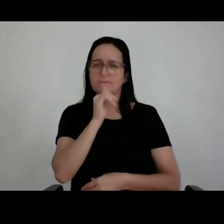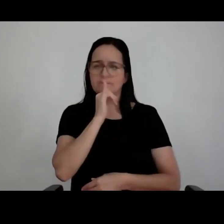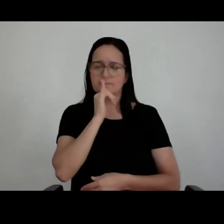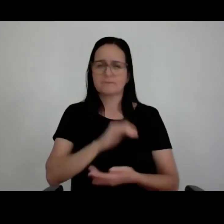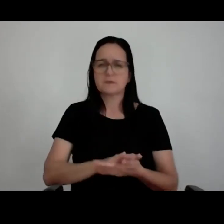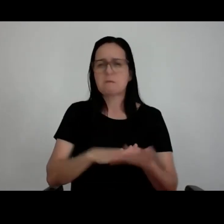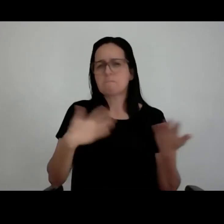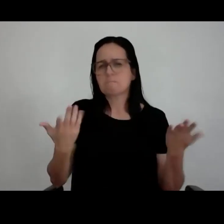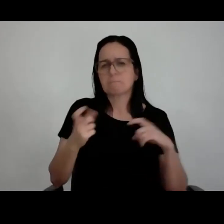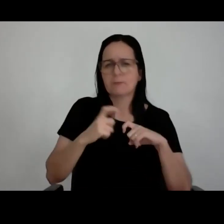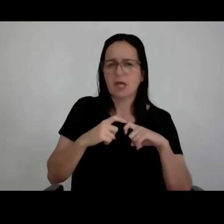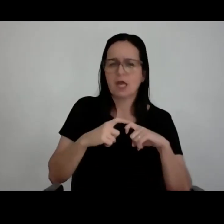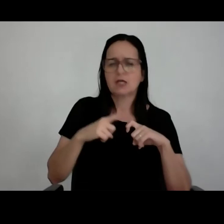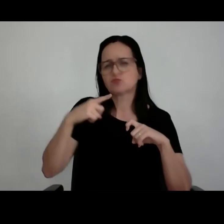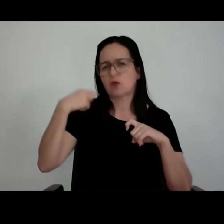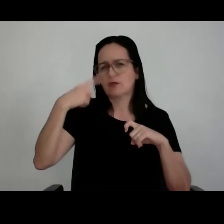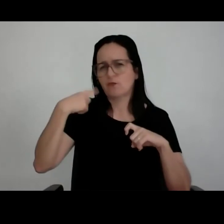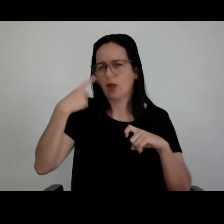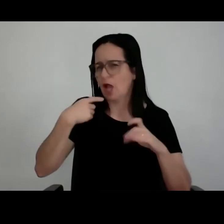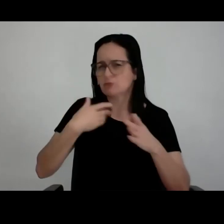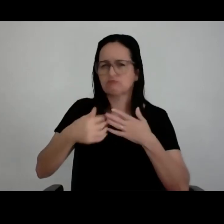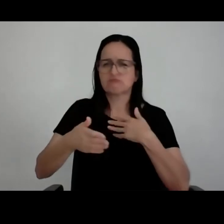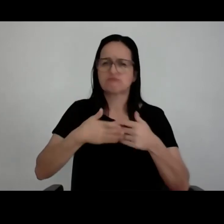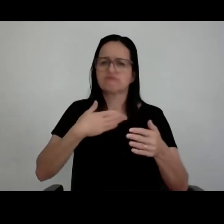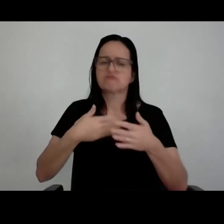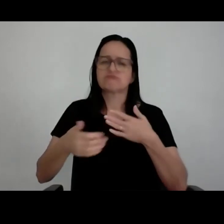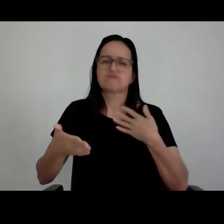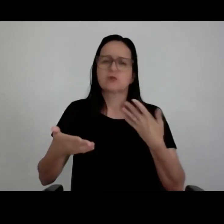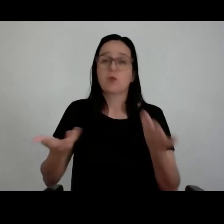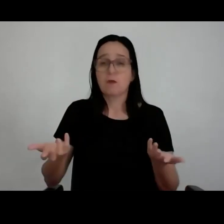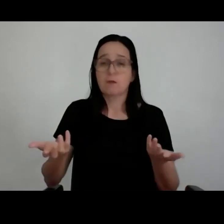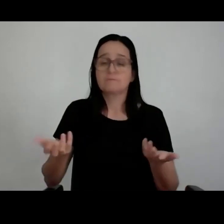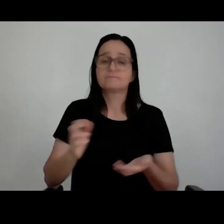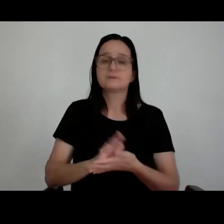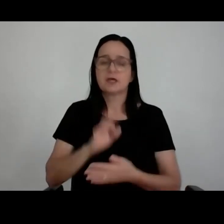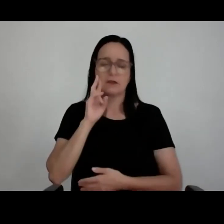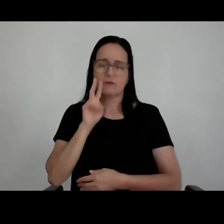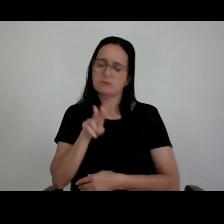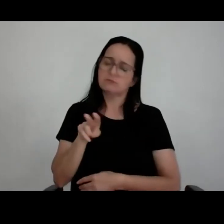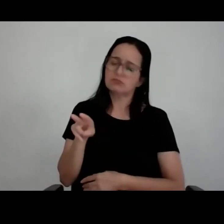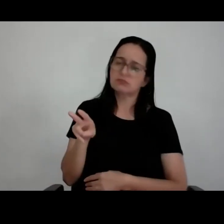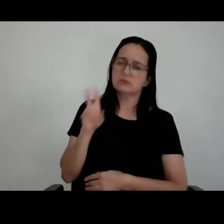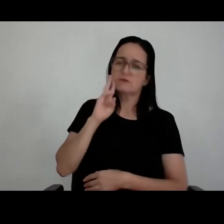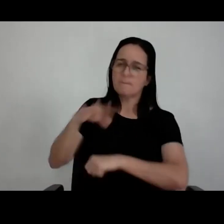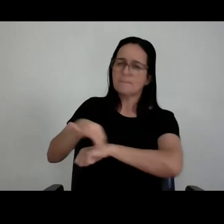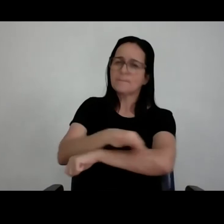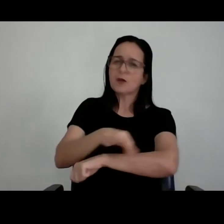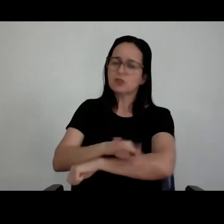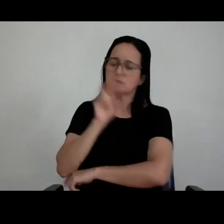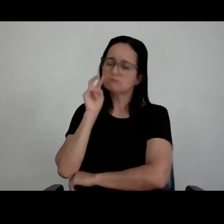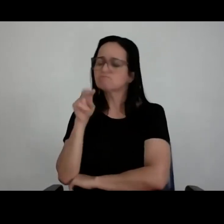médico, advogado, não importa qual a função, qual a disciplina do cliente, e ele observar na obra ou no projeto um detalhe que